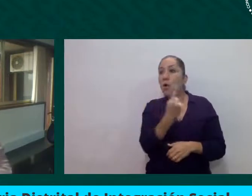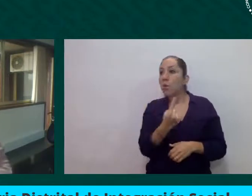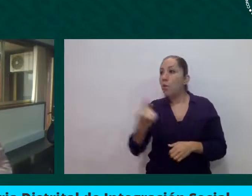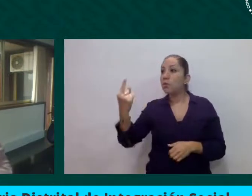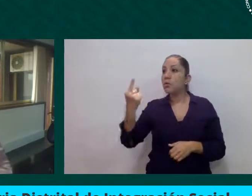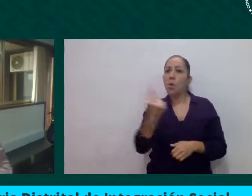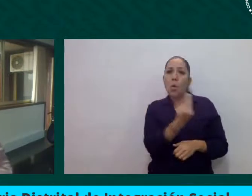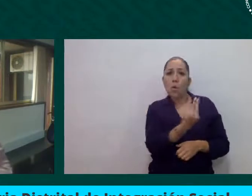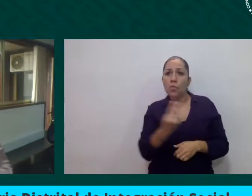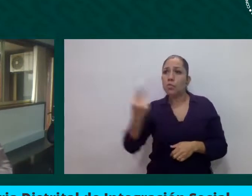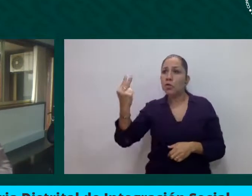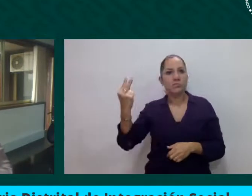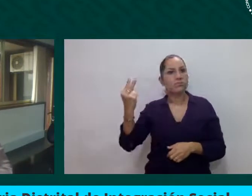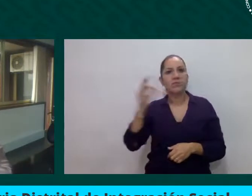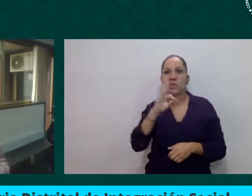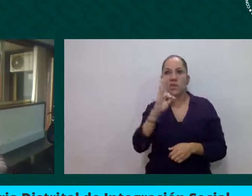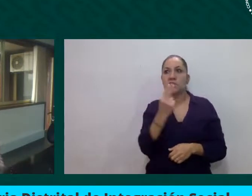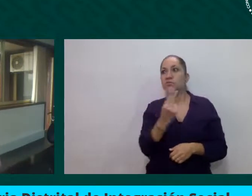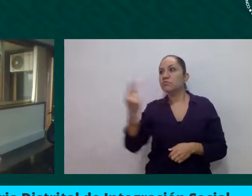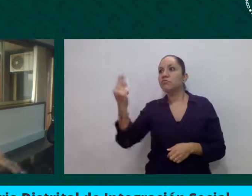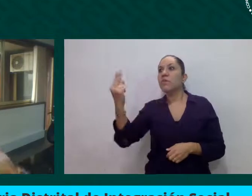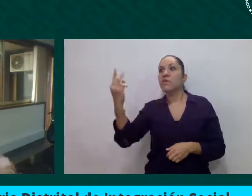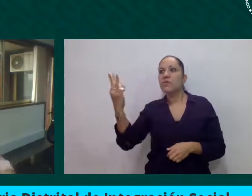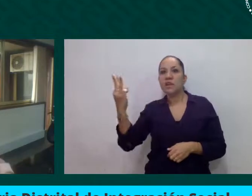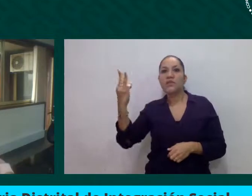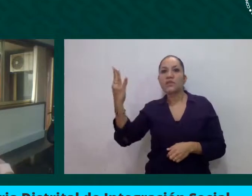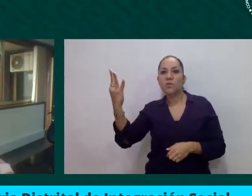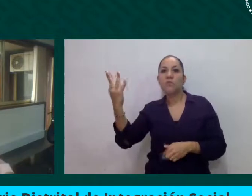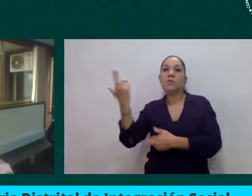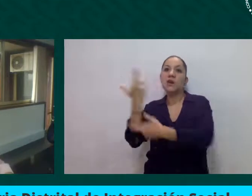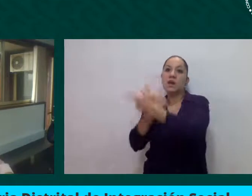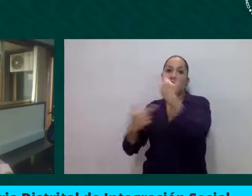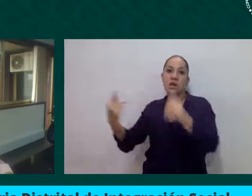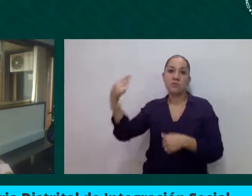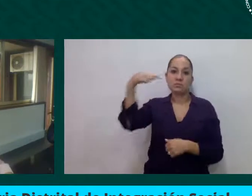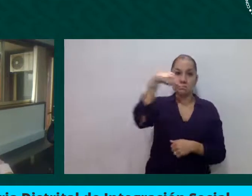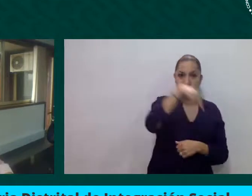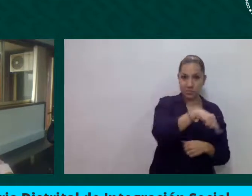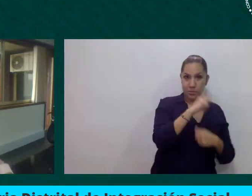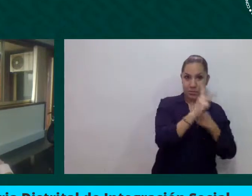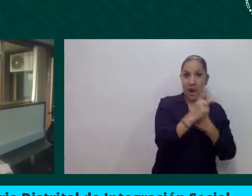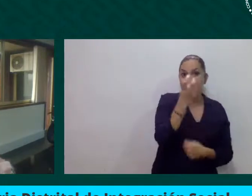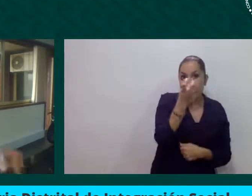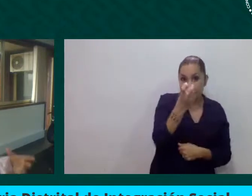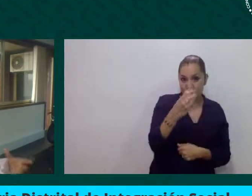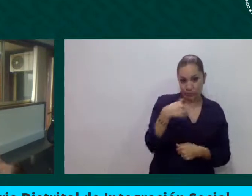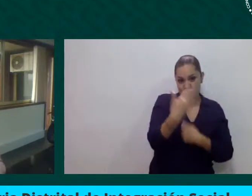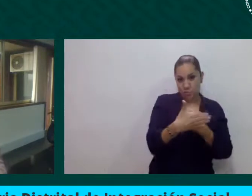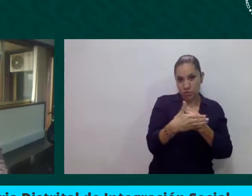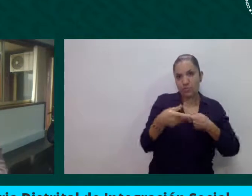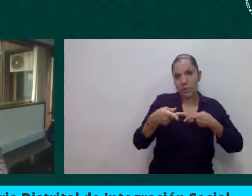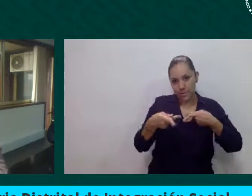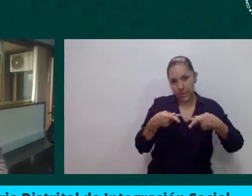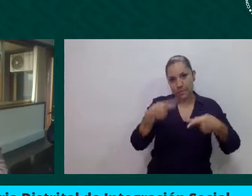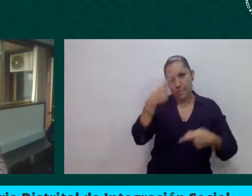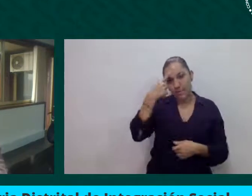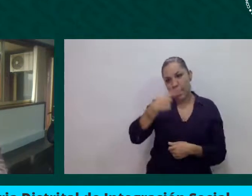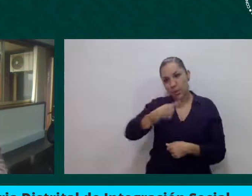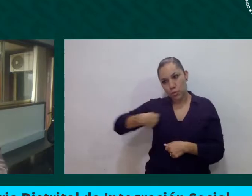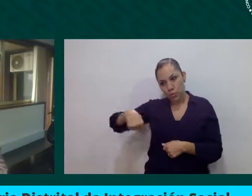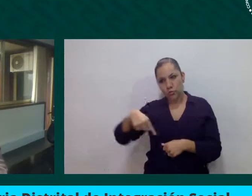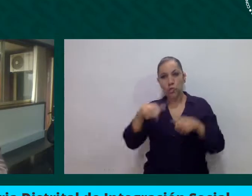demanda de servicios sociales para la población migrante y precisamente en eso estamos elaborando todas esas